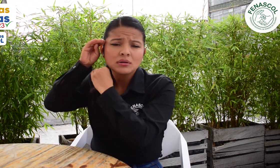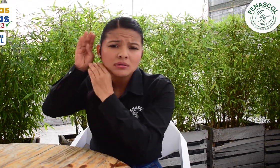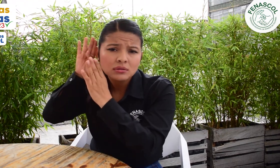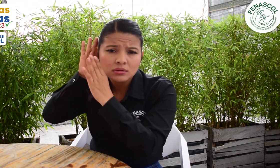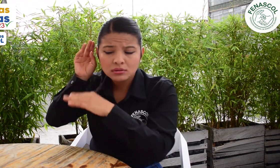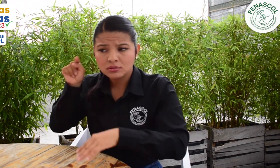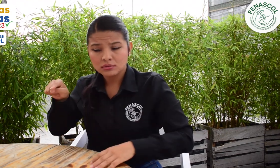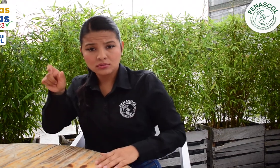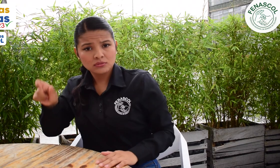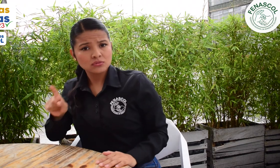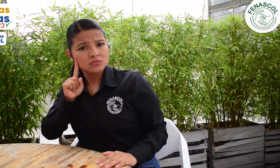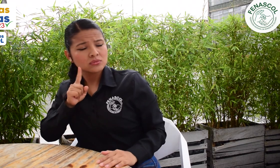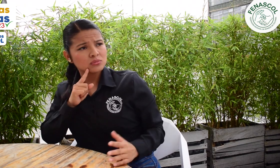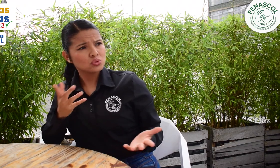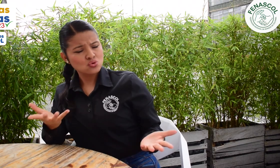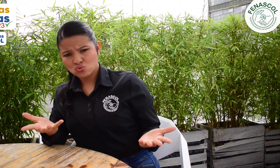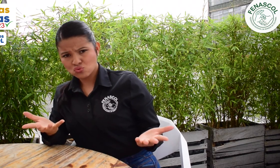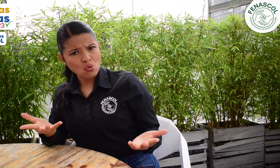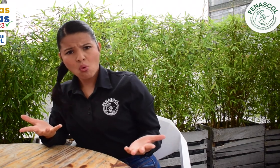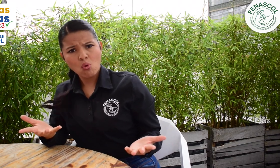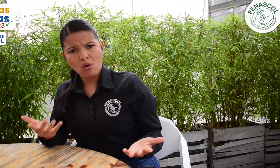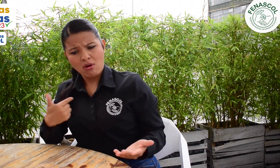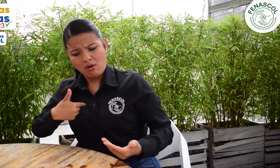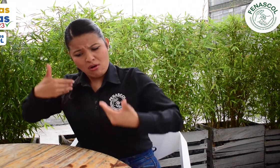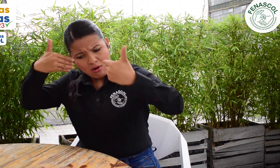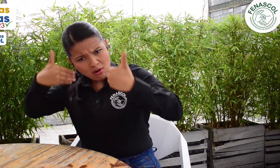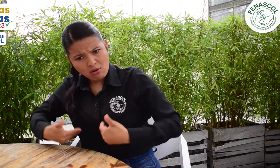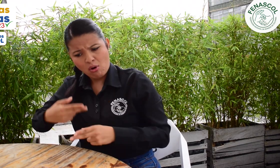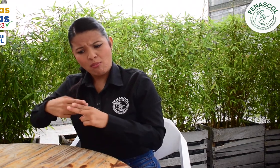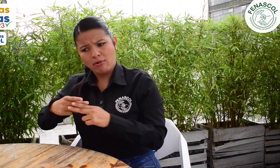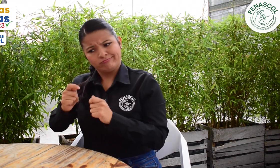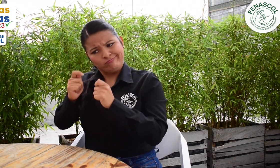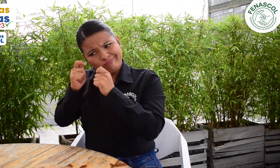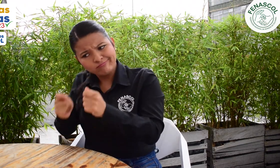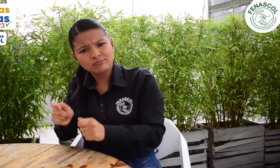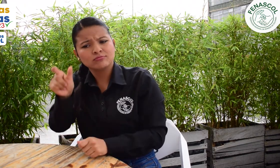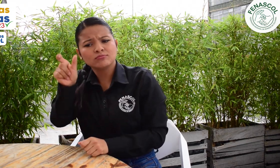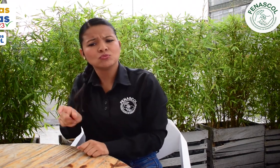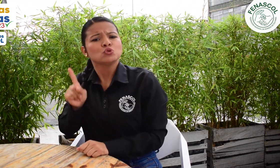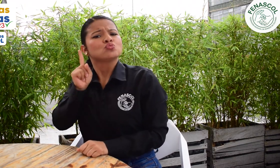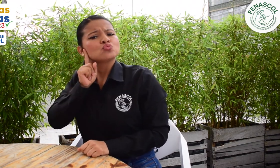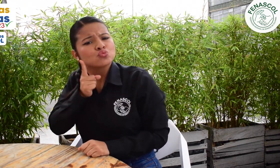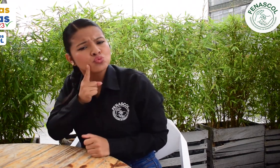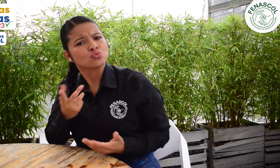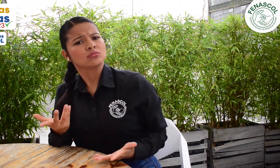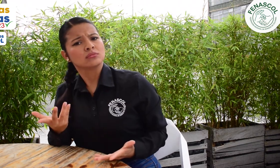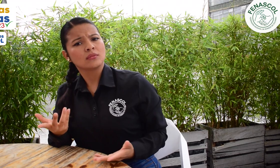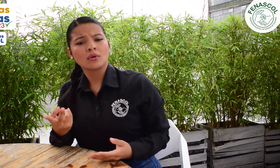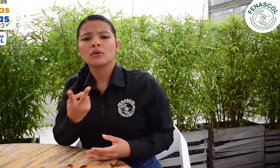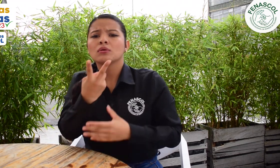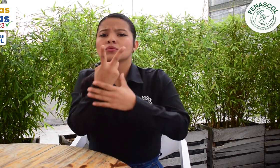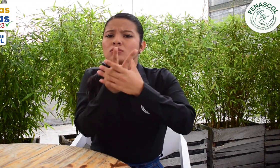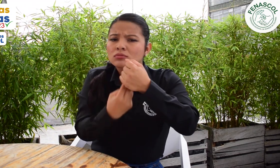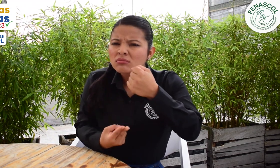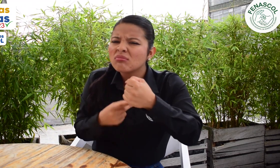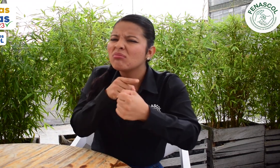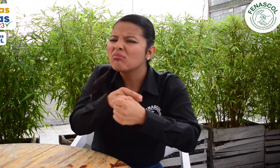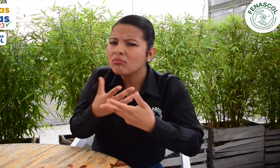adecuado es persona sorda, además de reconocer el enfoque dual que las personas sordas tienen apropiado, como